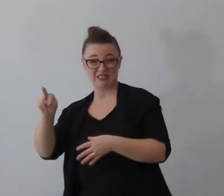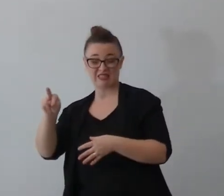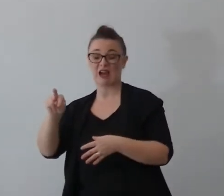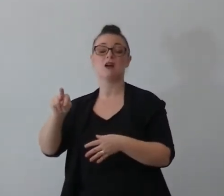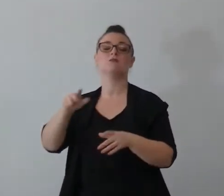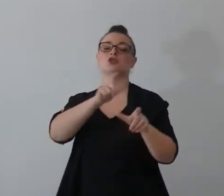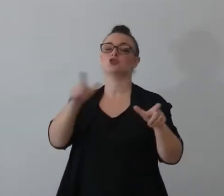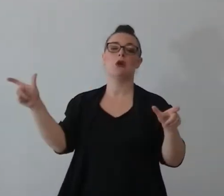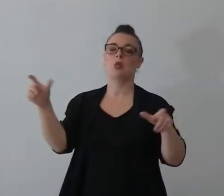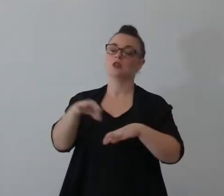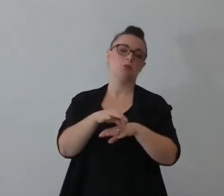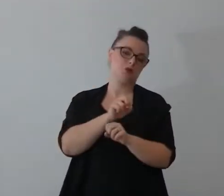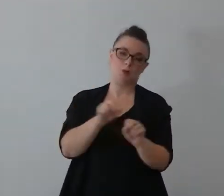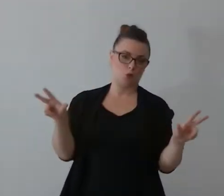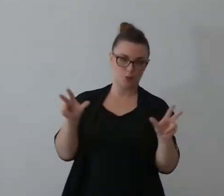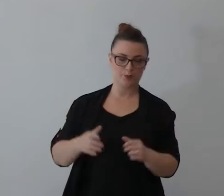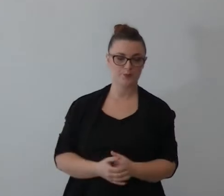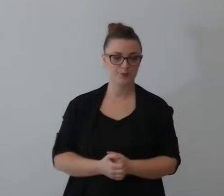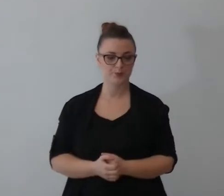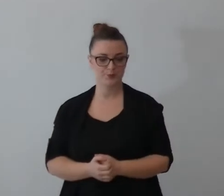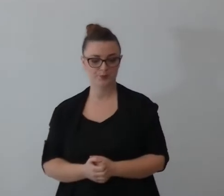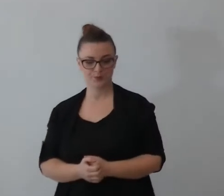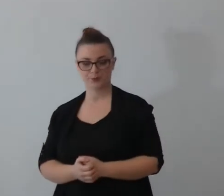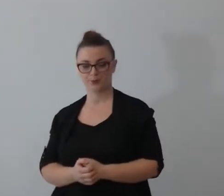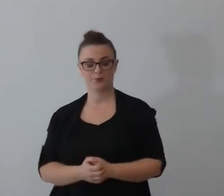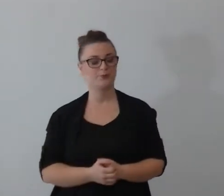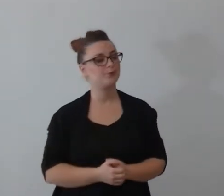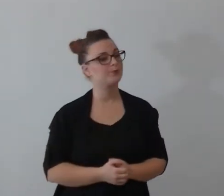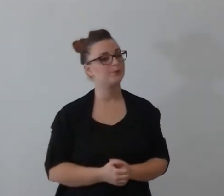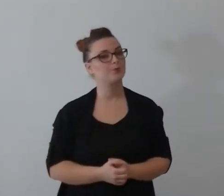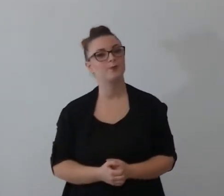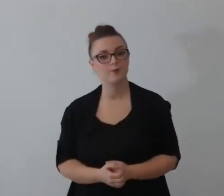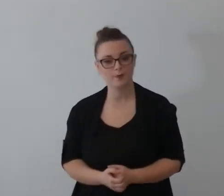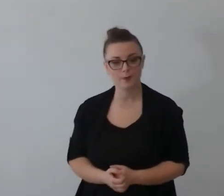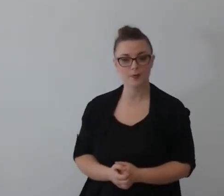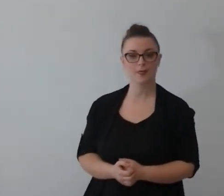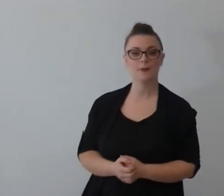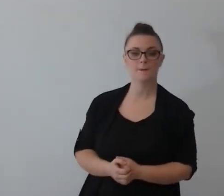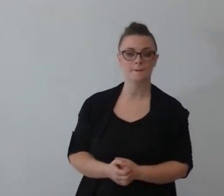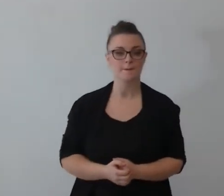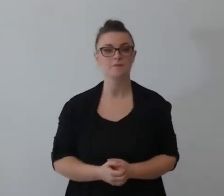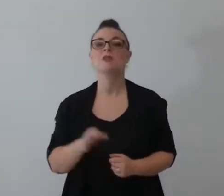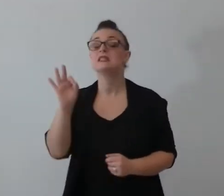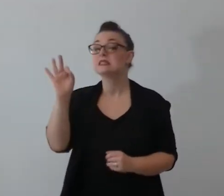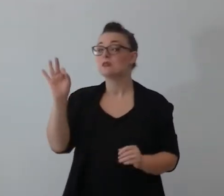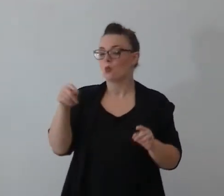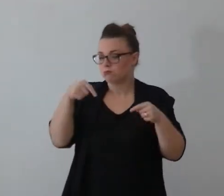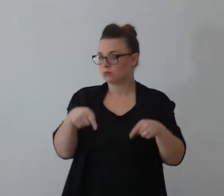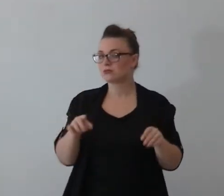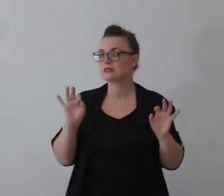le tendenze sono mantenute come queste qua